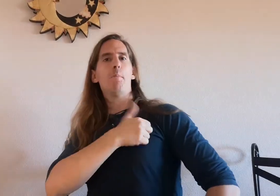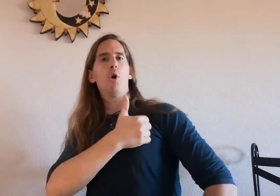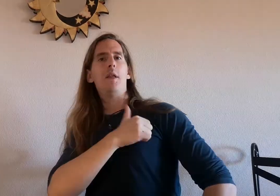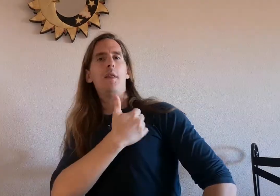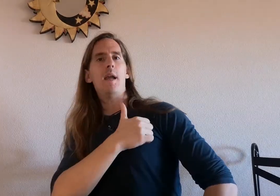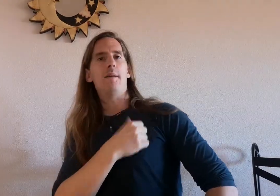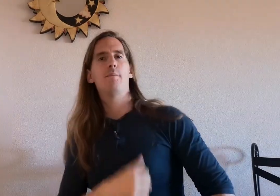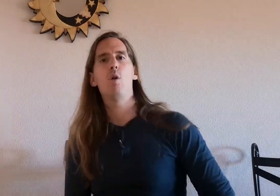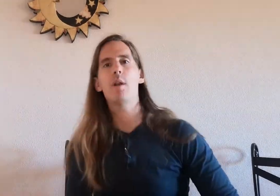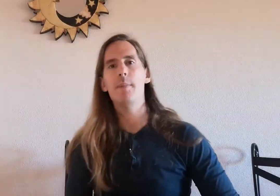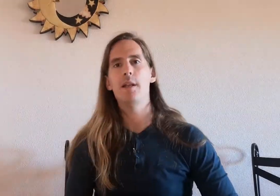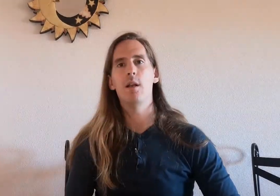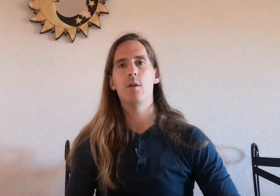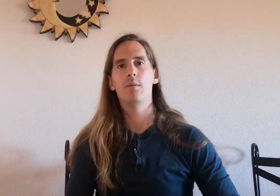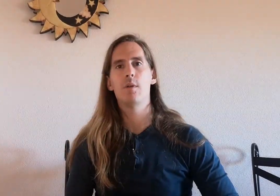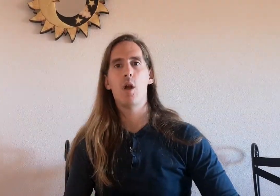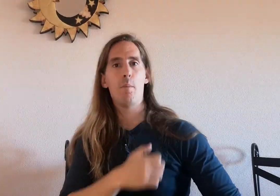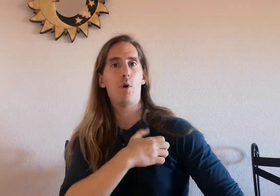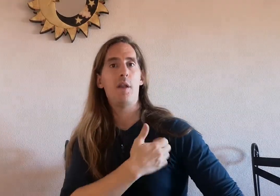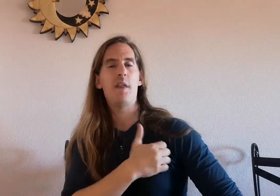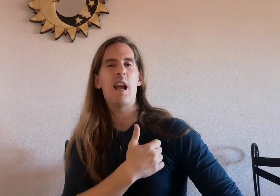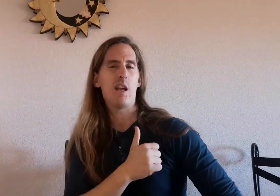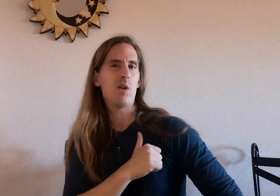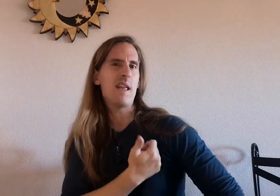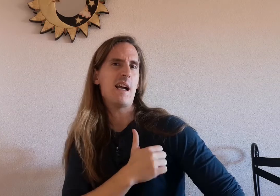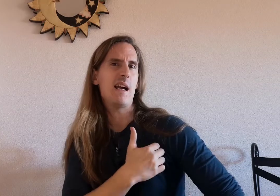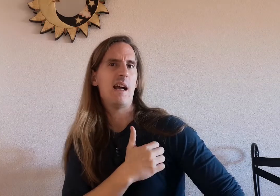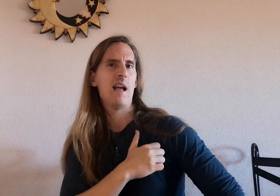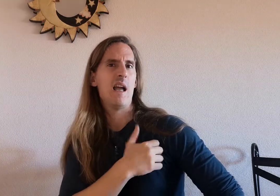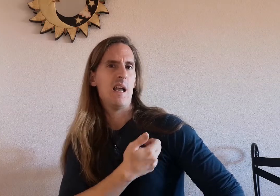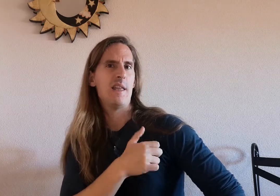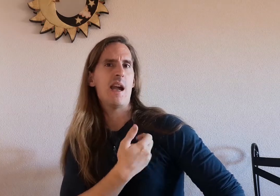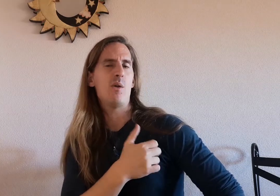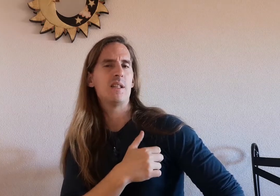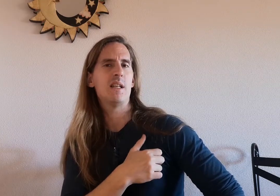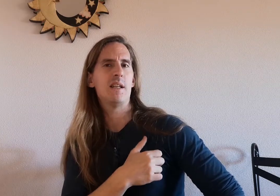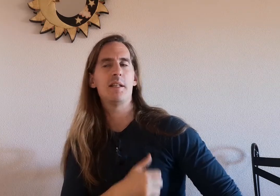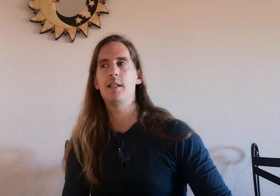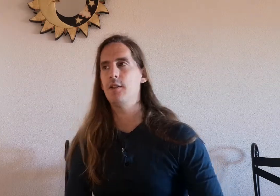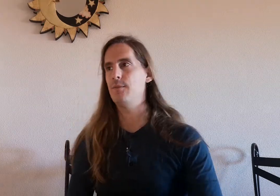policia policia policia repetirlo policia creo que ya ya os enseñe este signo